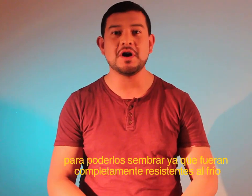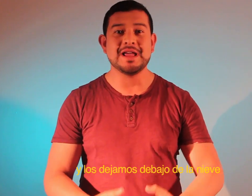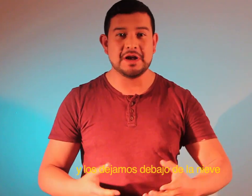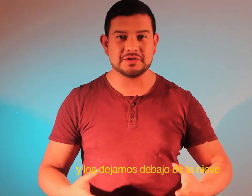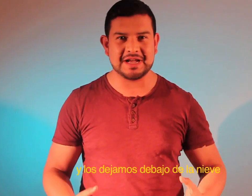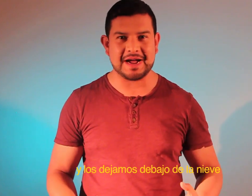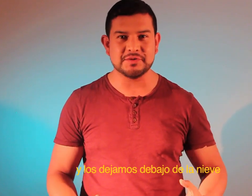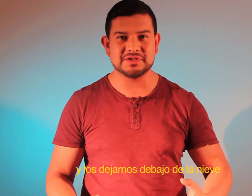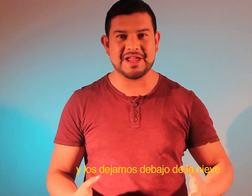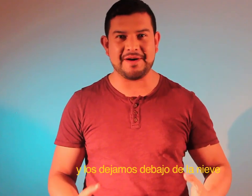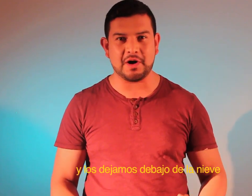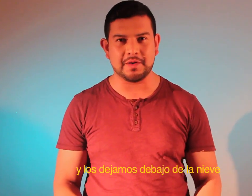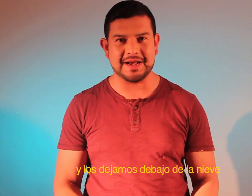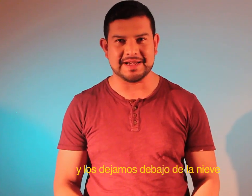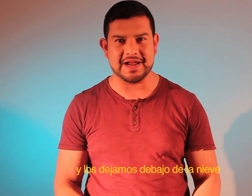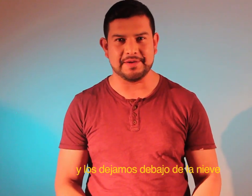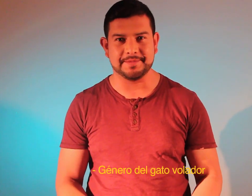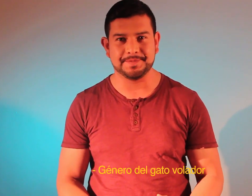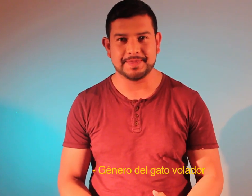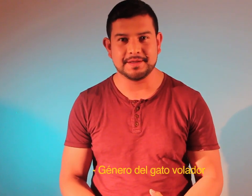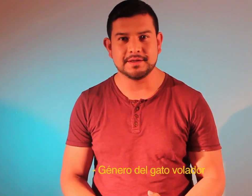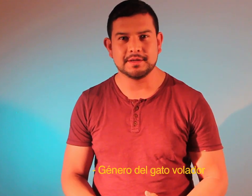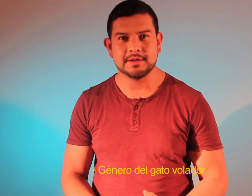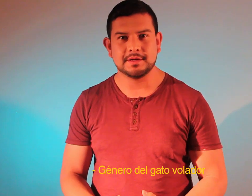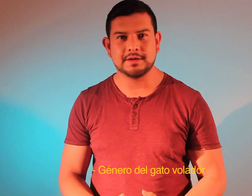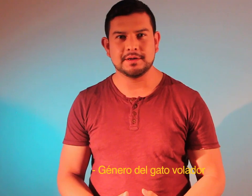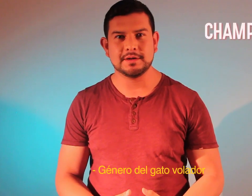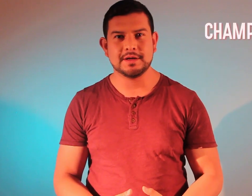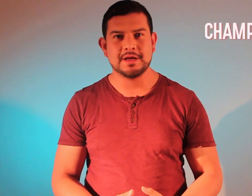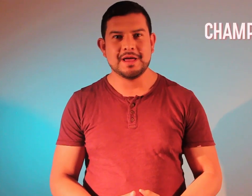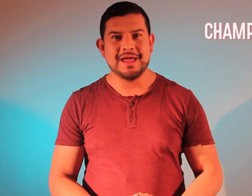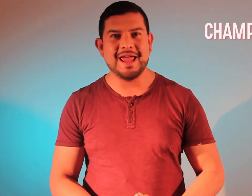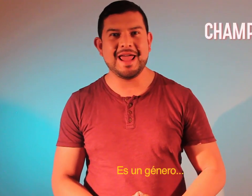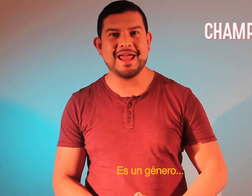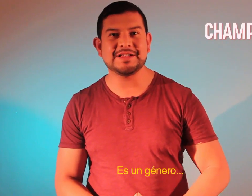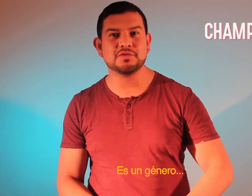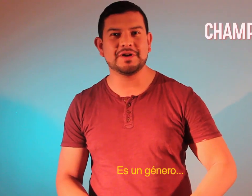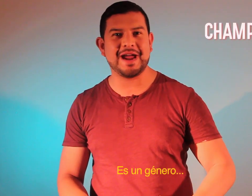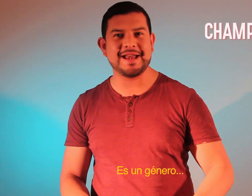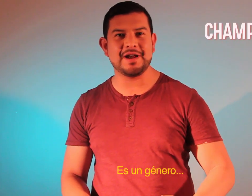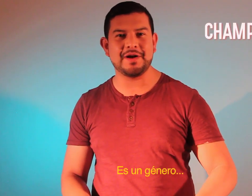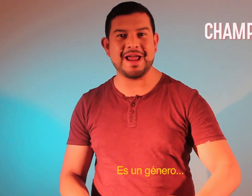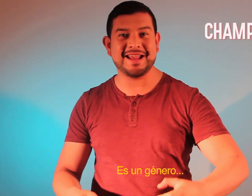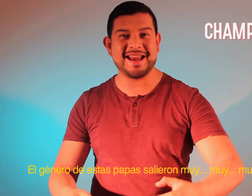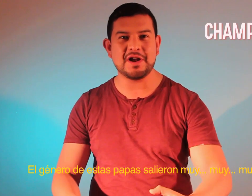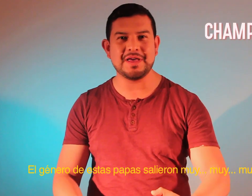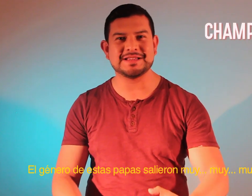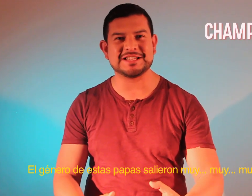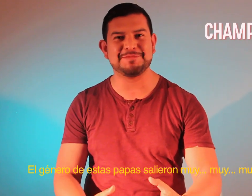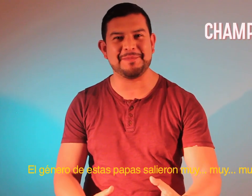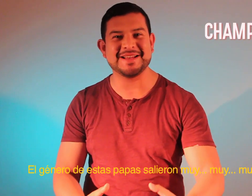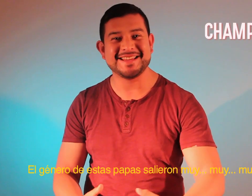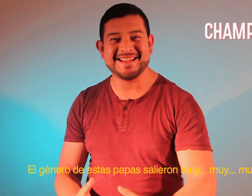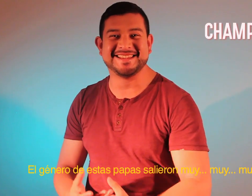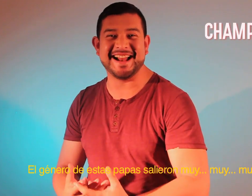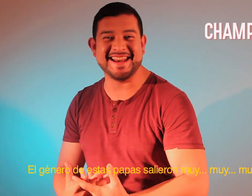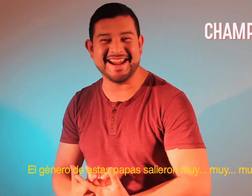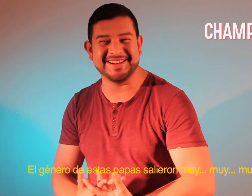y los dejamos debajo de la nieve. ¿Género del gato volador? Es un género, el género de estas papas salieron